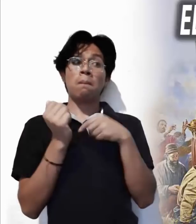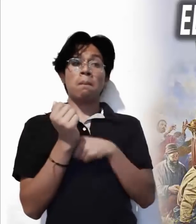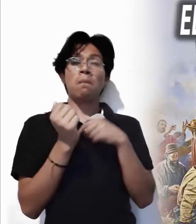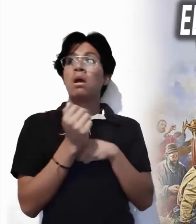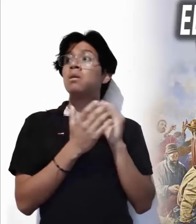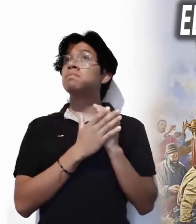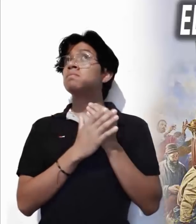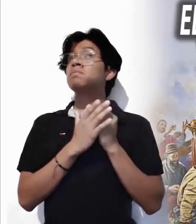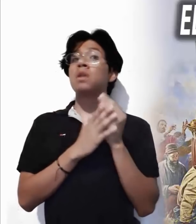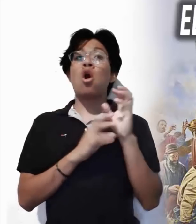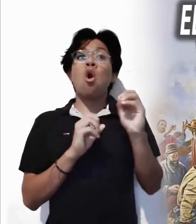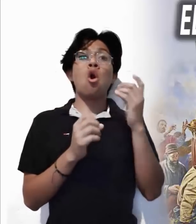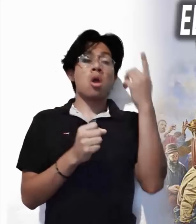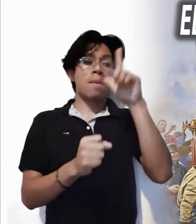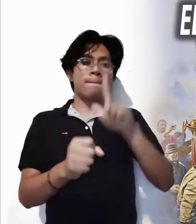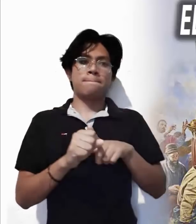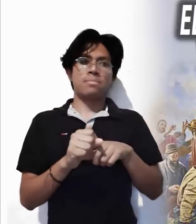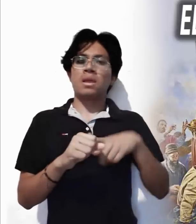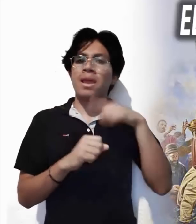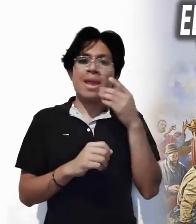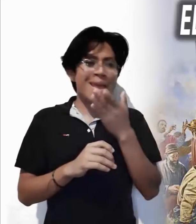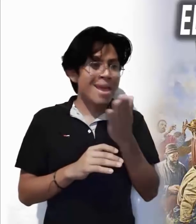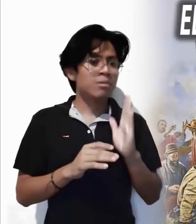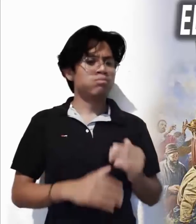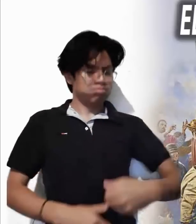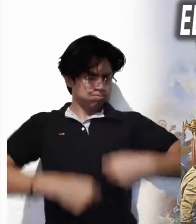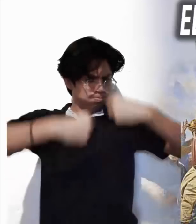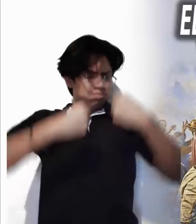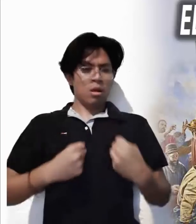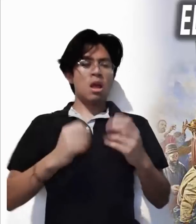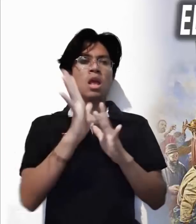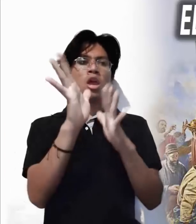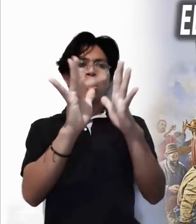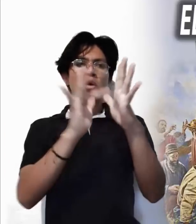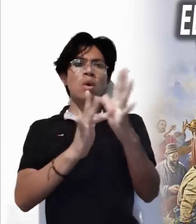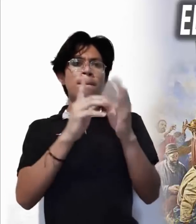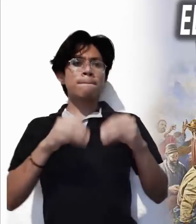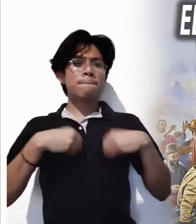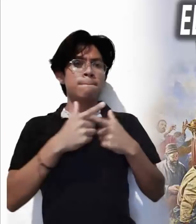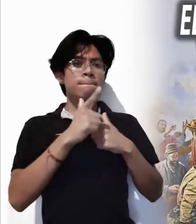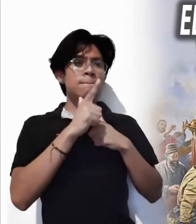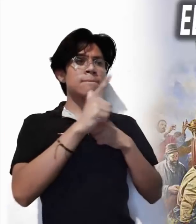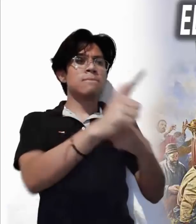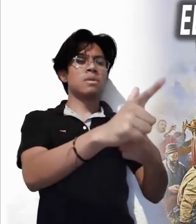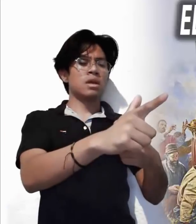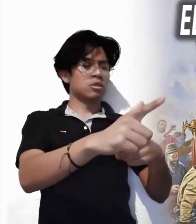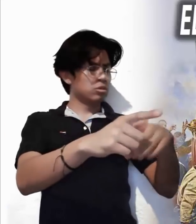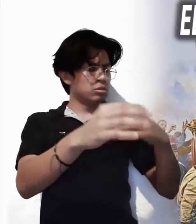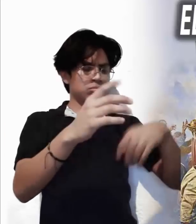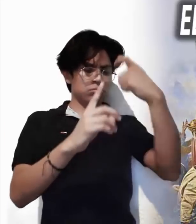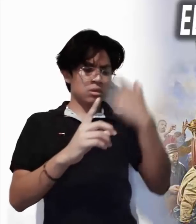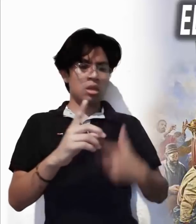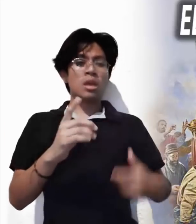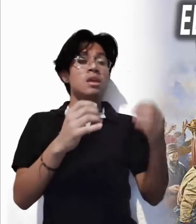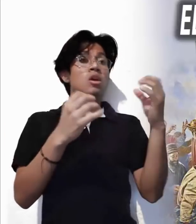oculta o espiritualista. Estaban convencidos de que seguir a Jesús implica toda la vida y actuar